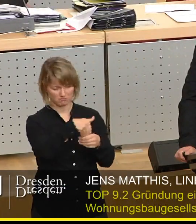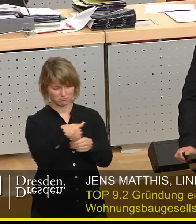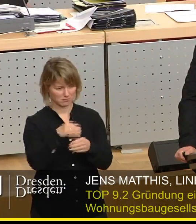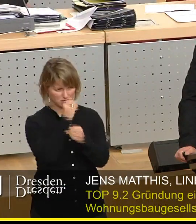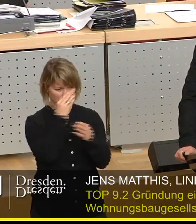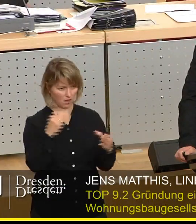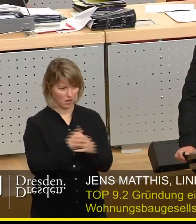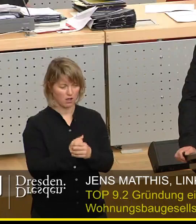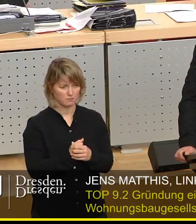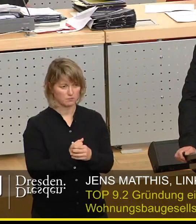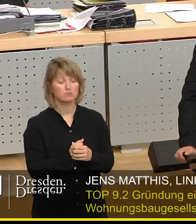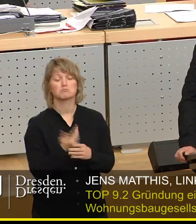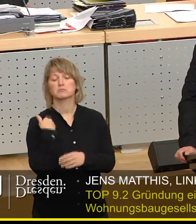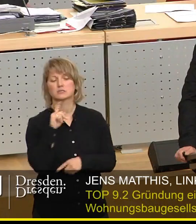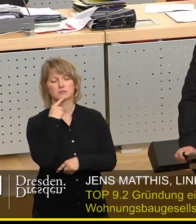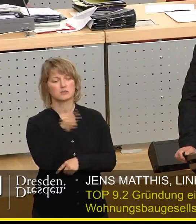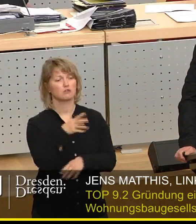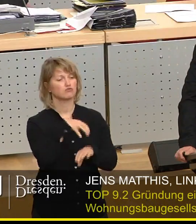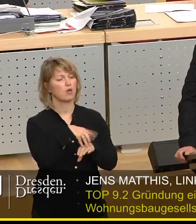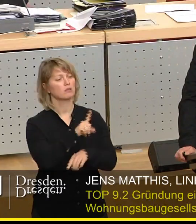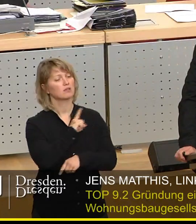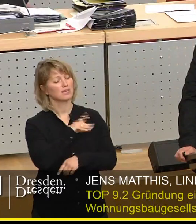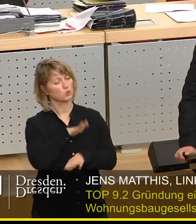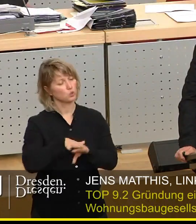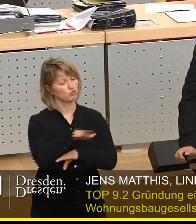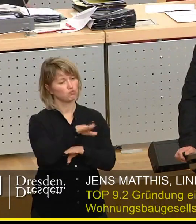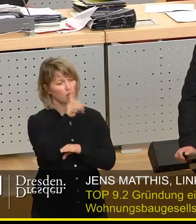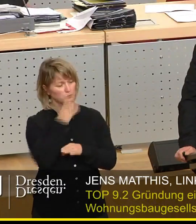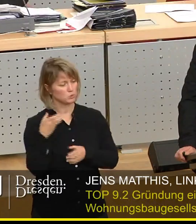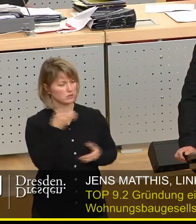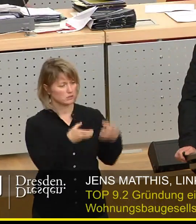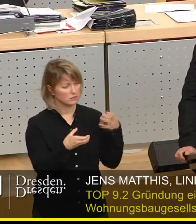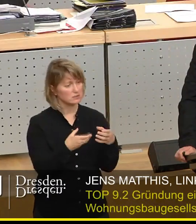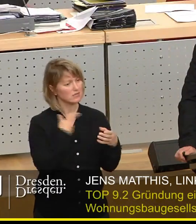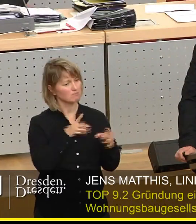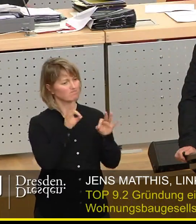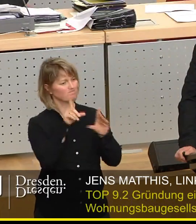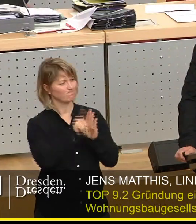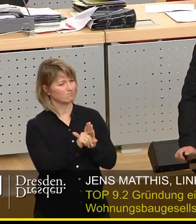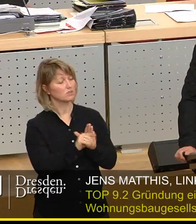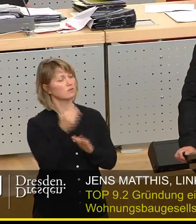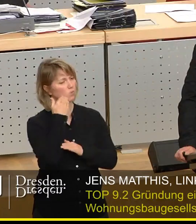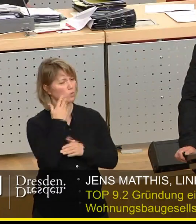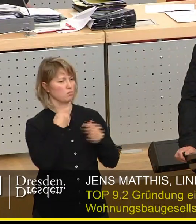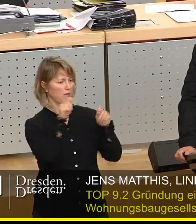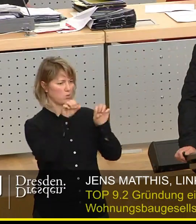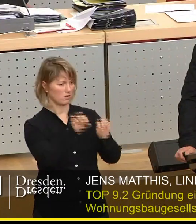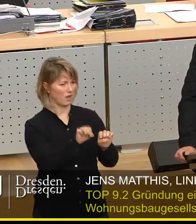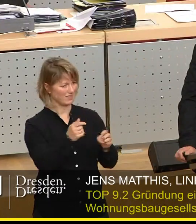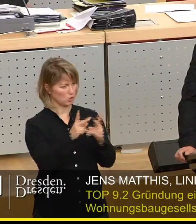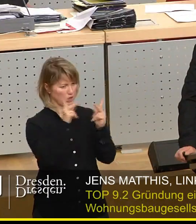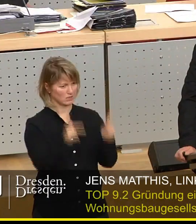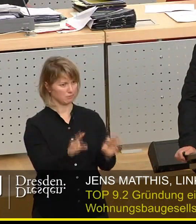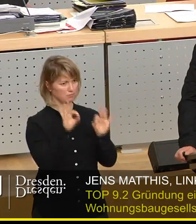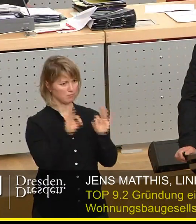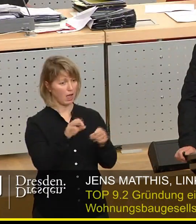Ich habe immer gesagt, die Stadt muss ihre Grundstücke einbringen, um günstig Wohnungen bauen zu können. Jetzt ist das Konzept gereift. Der Markt kann